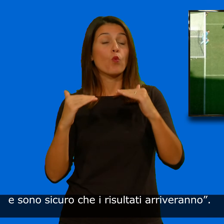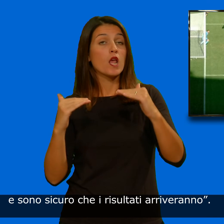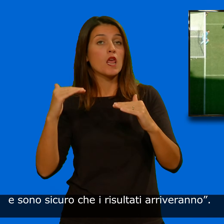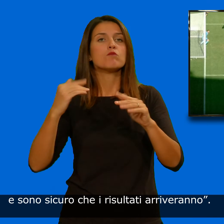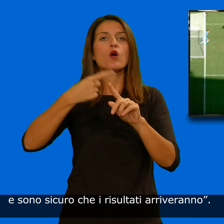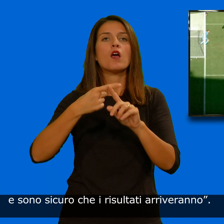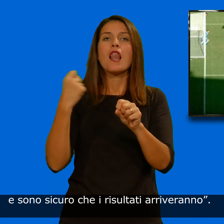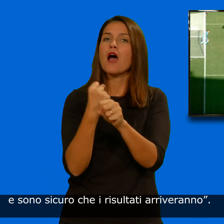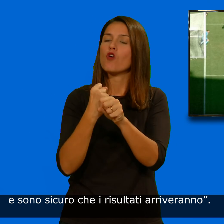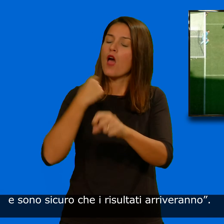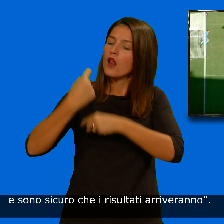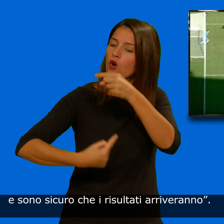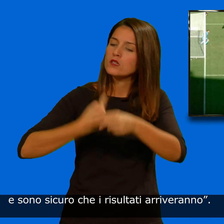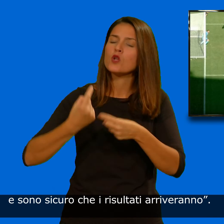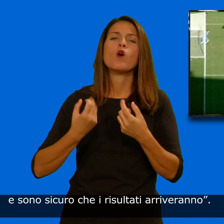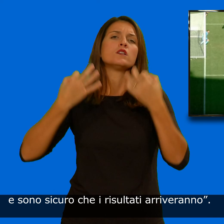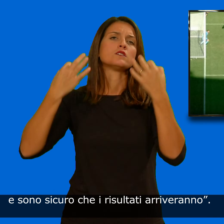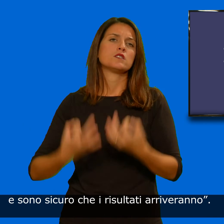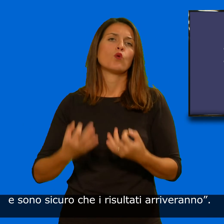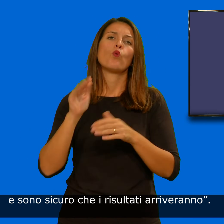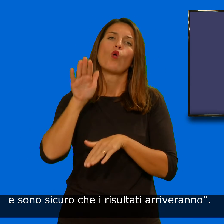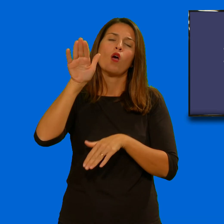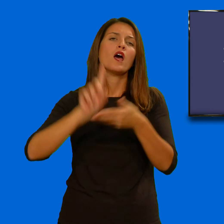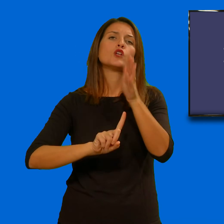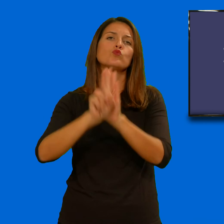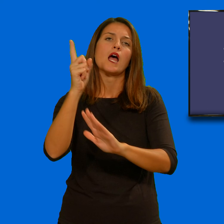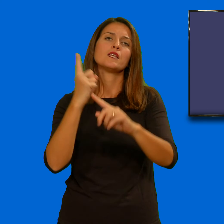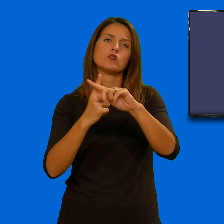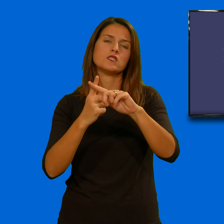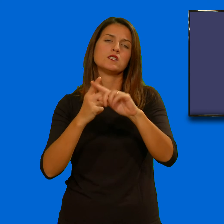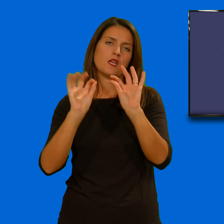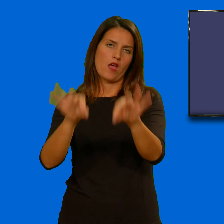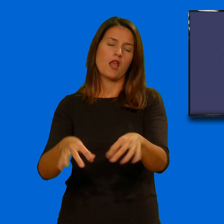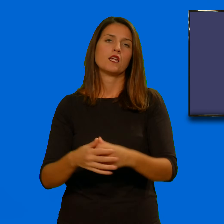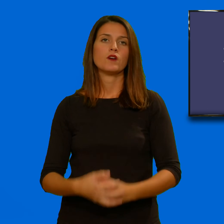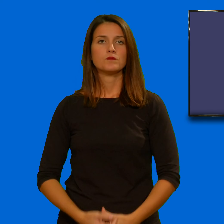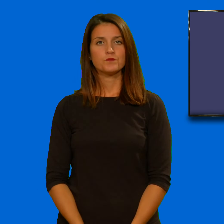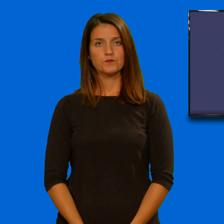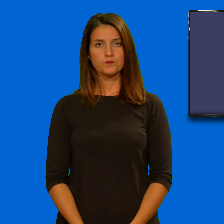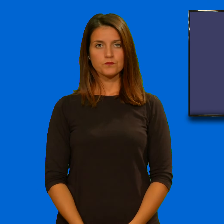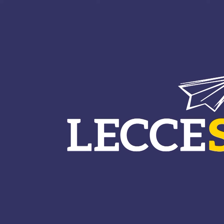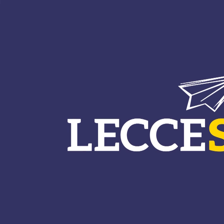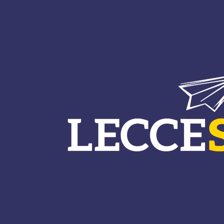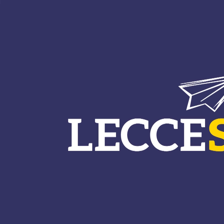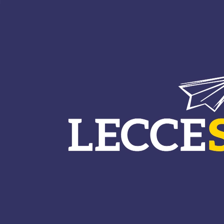Sono sicuro che i risultati arriveranno. Grazie a